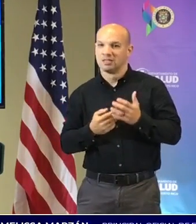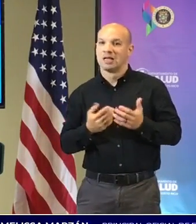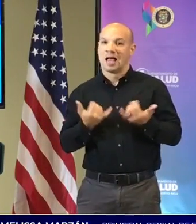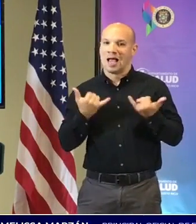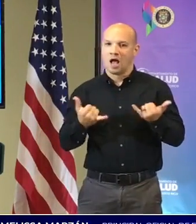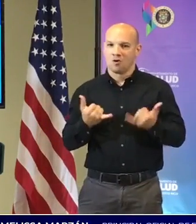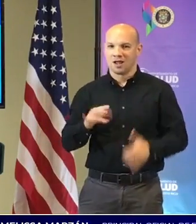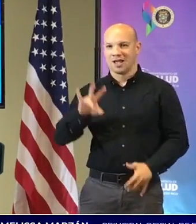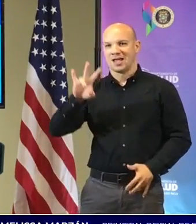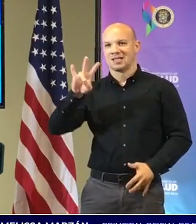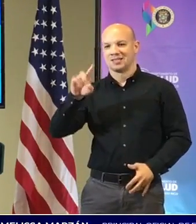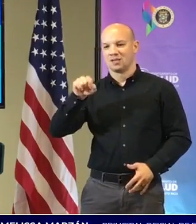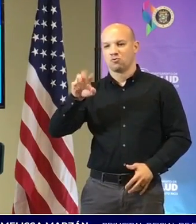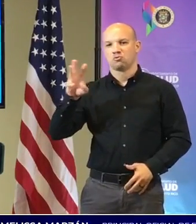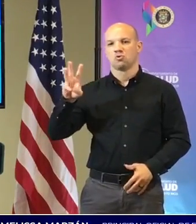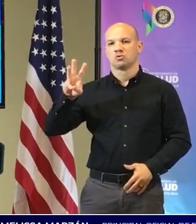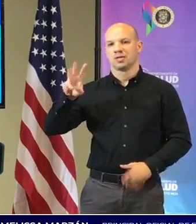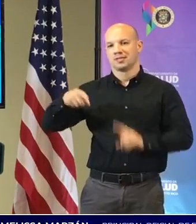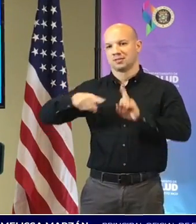.6 de positividad